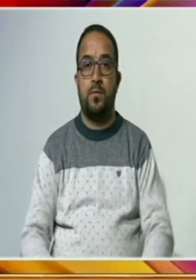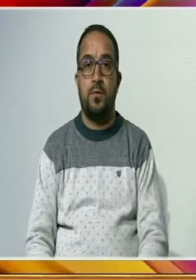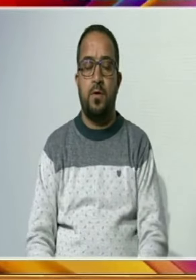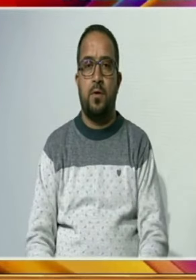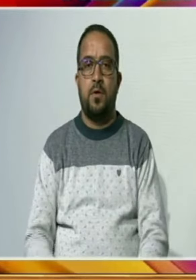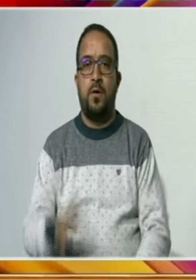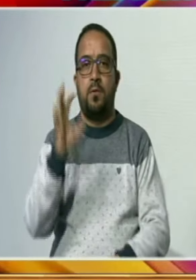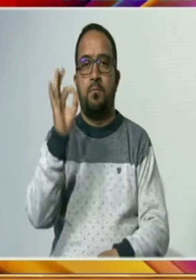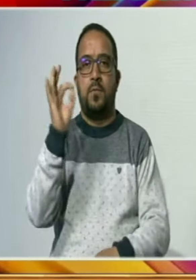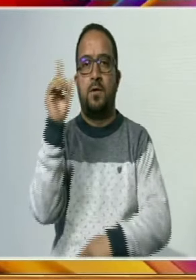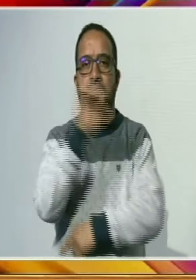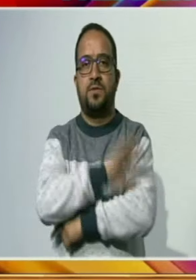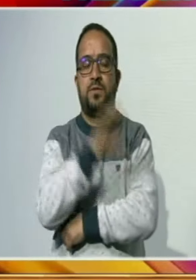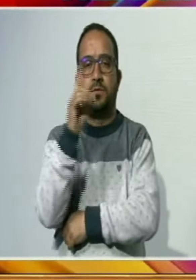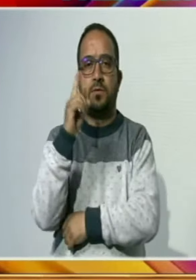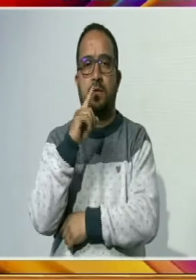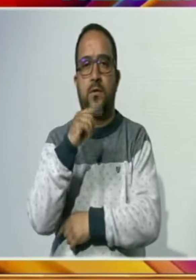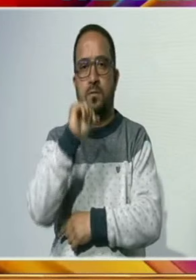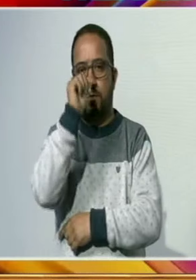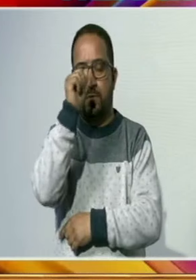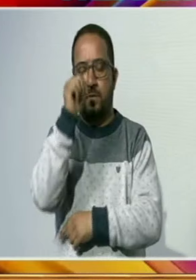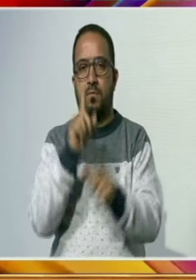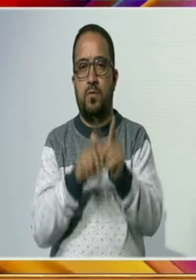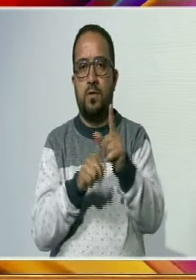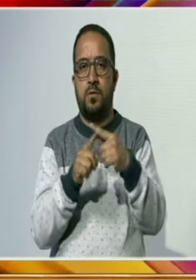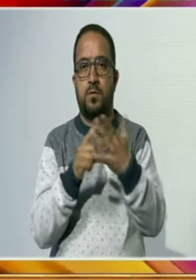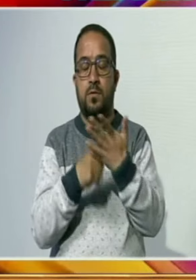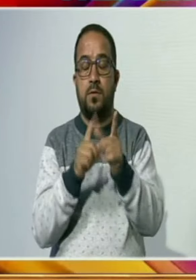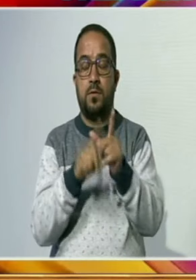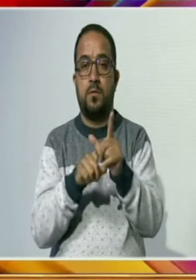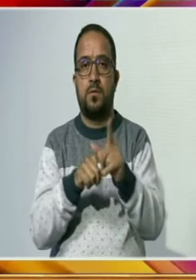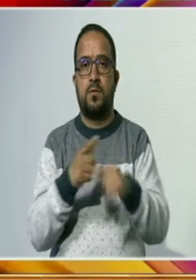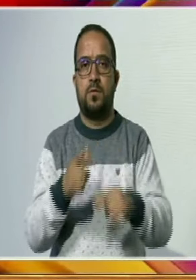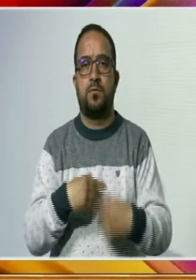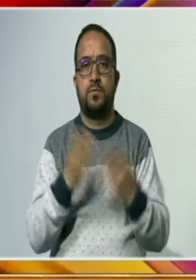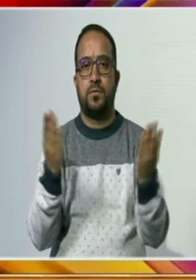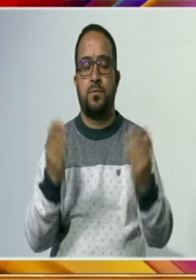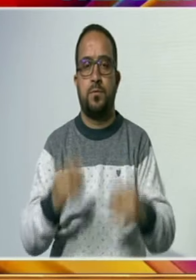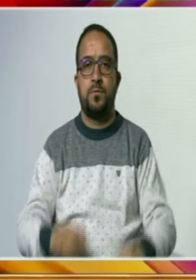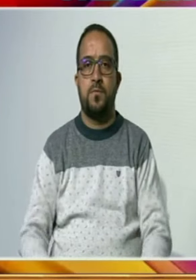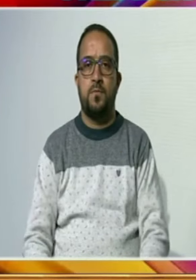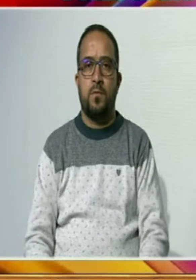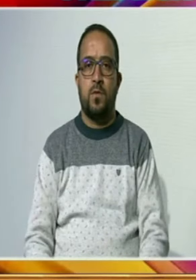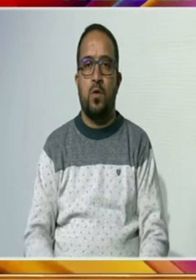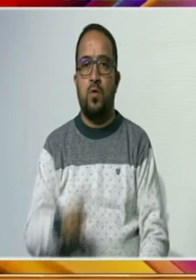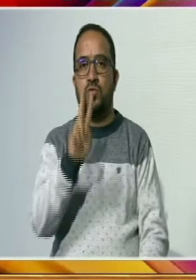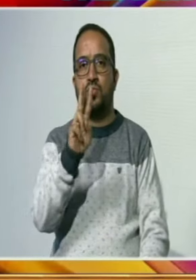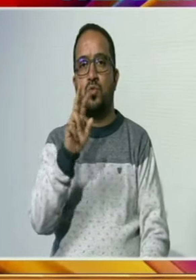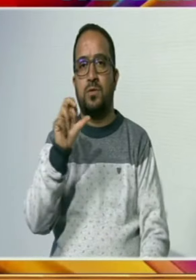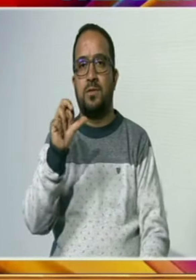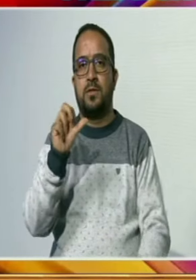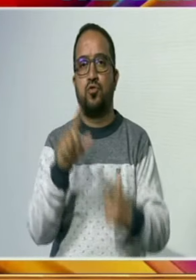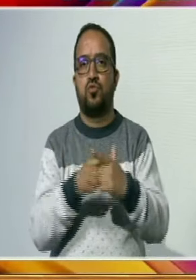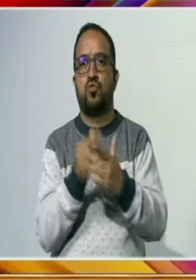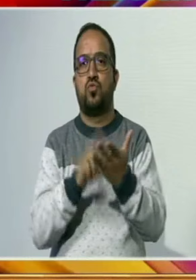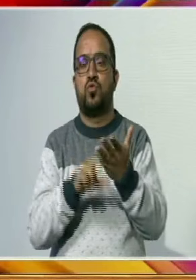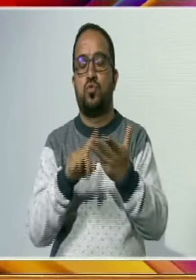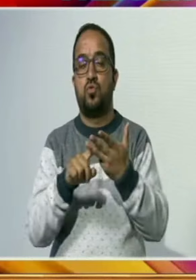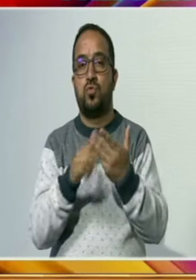پچاس دن تک جاری رہنے والی سالان امنہ تیاترہ انتیس جون سے شروع ہو کر